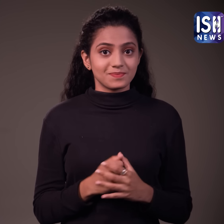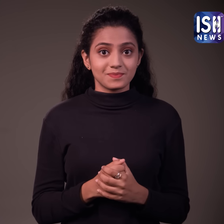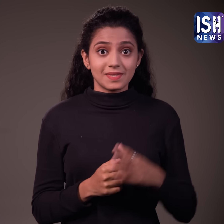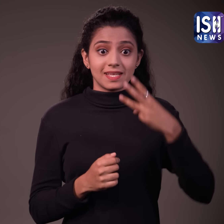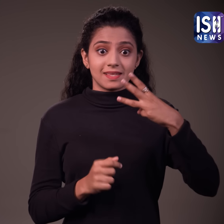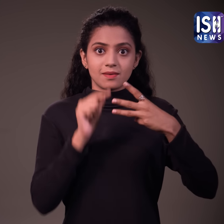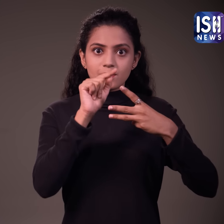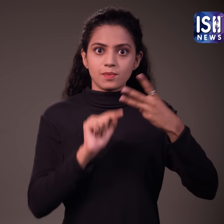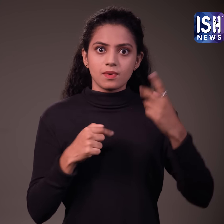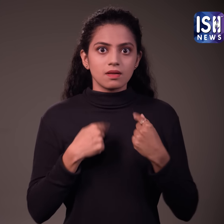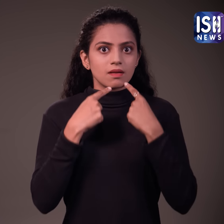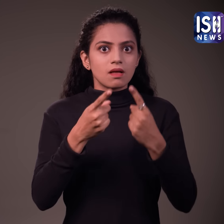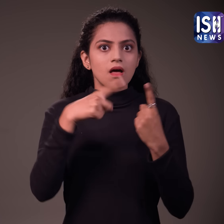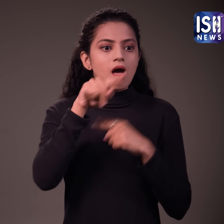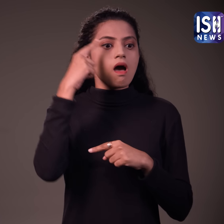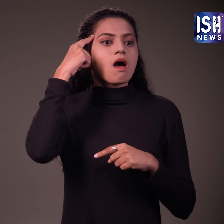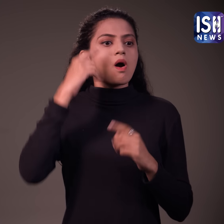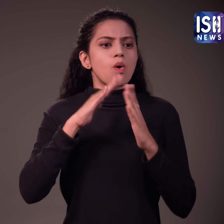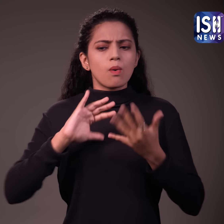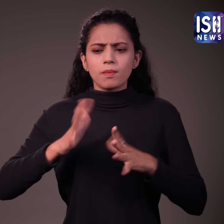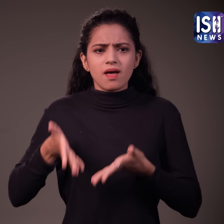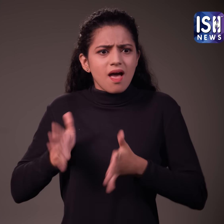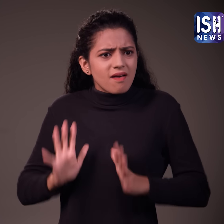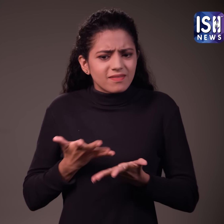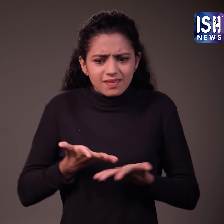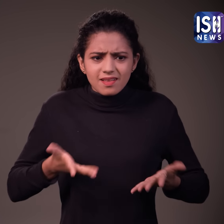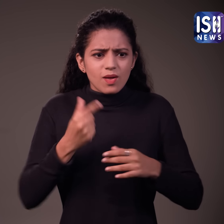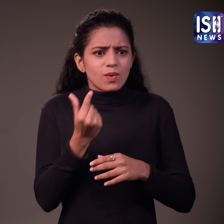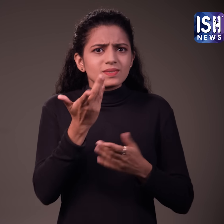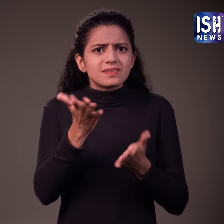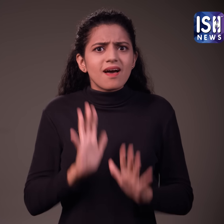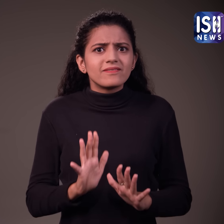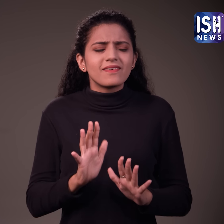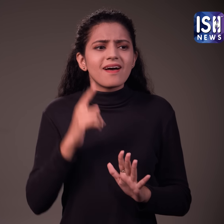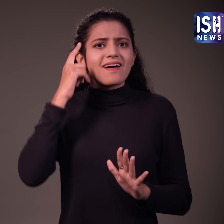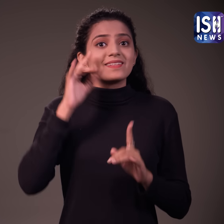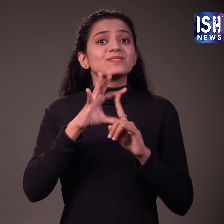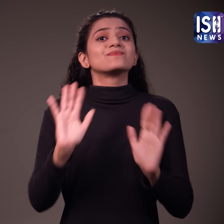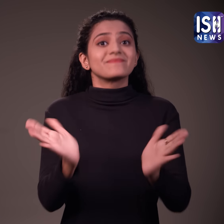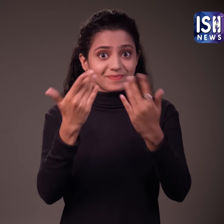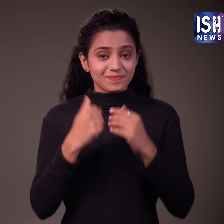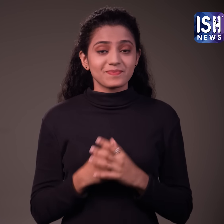तो ये थे तीन तरीके जिनसे घरलून उसको से राशिस का इलाज किया जा सकता है